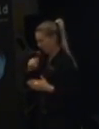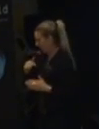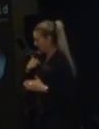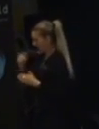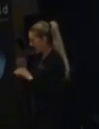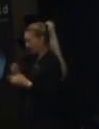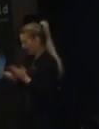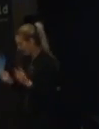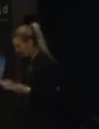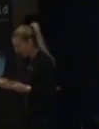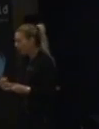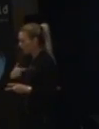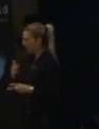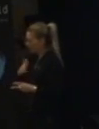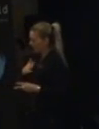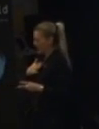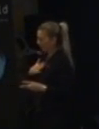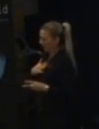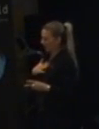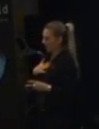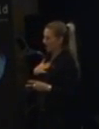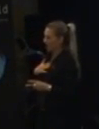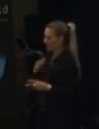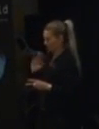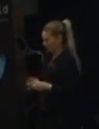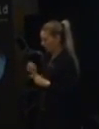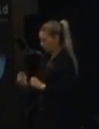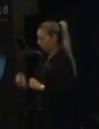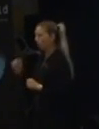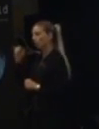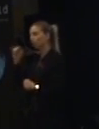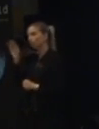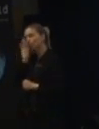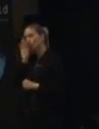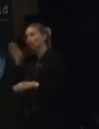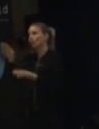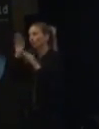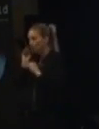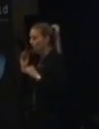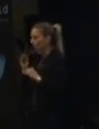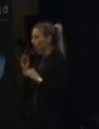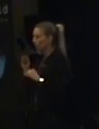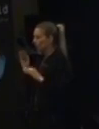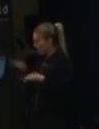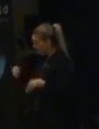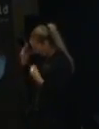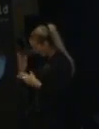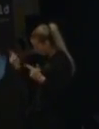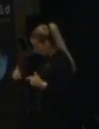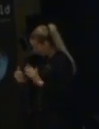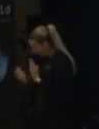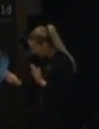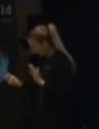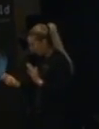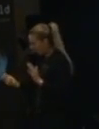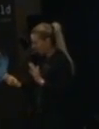Utan formuleringar som jag vill att en Hermione ska möta. Det är ju. Har du lärt dig något nytt i veckan? Och det